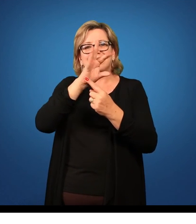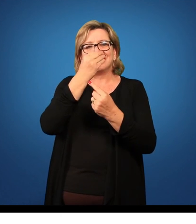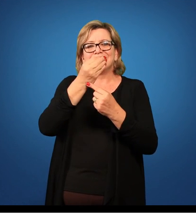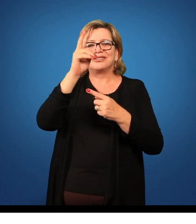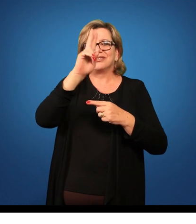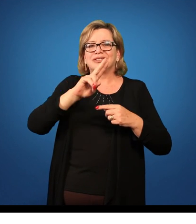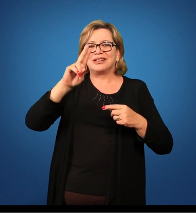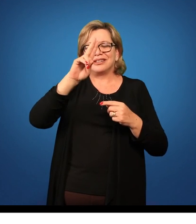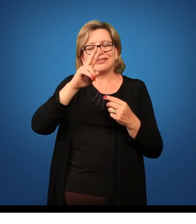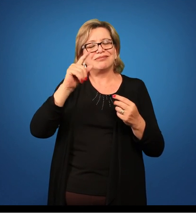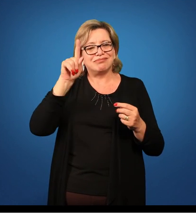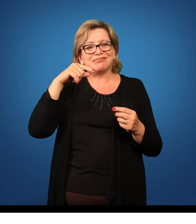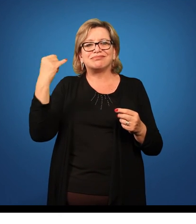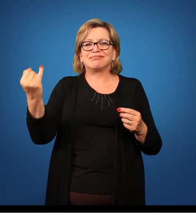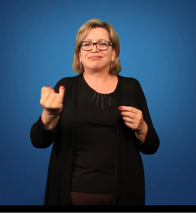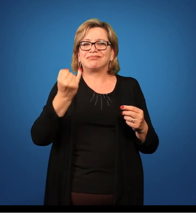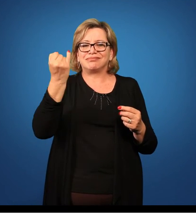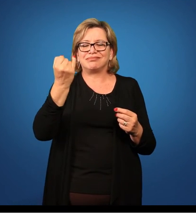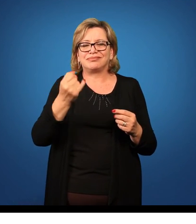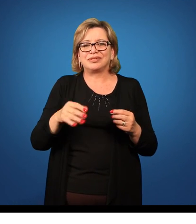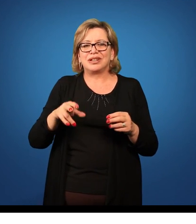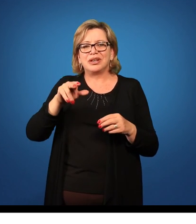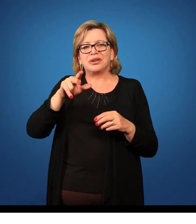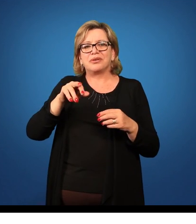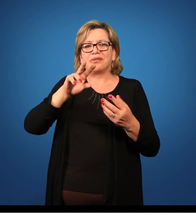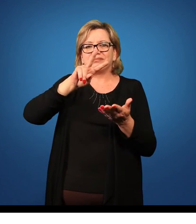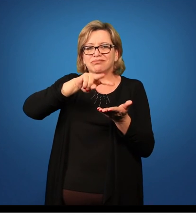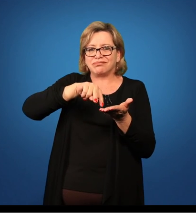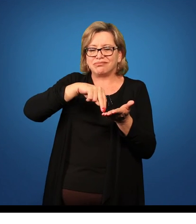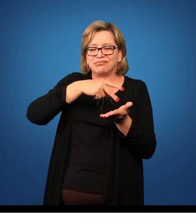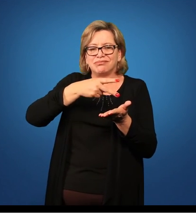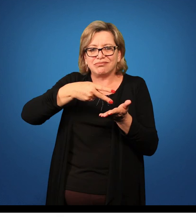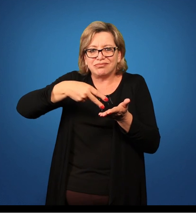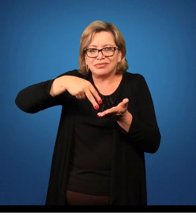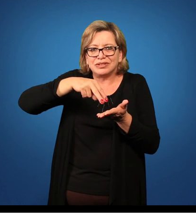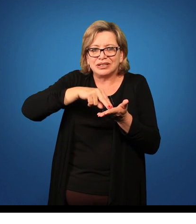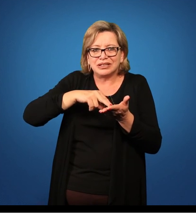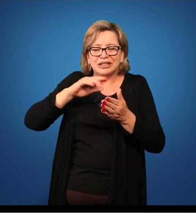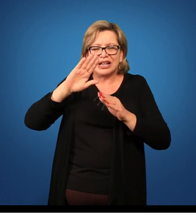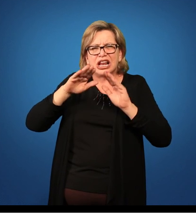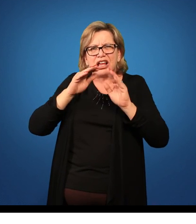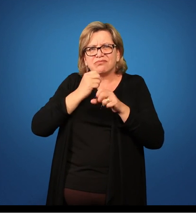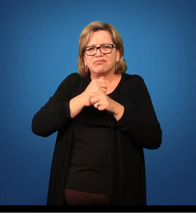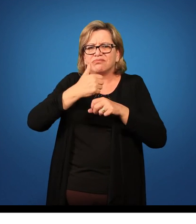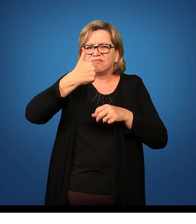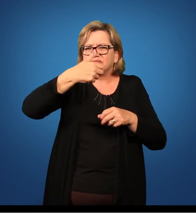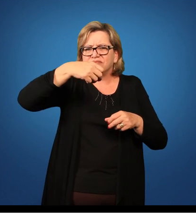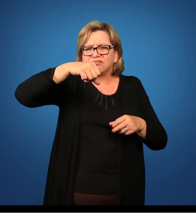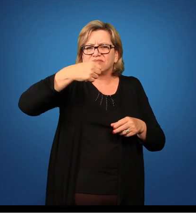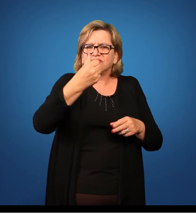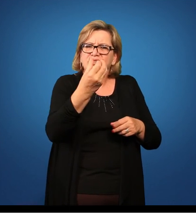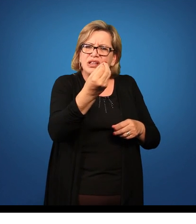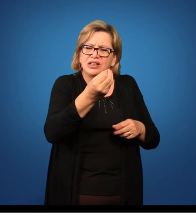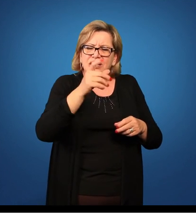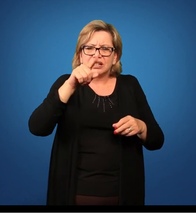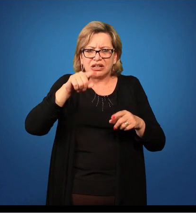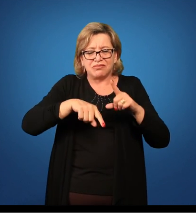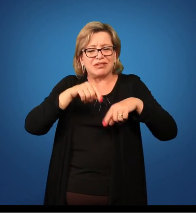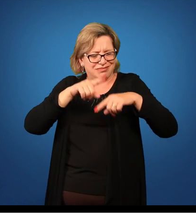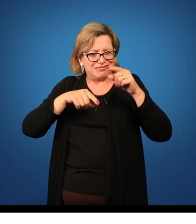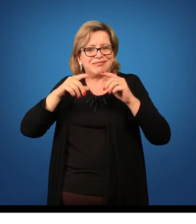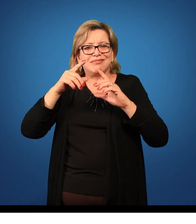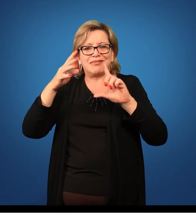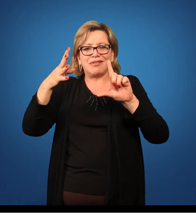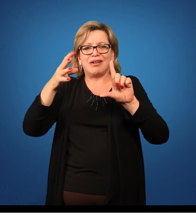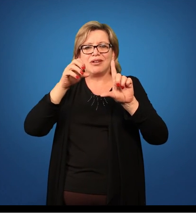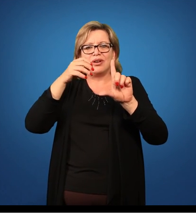Assim como a dança, como a gente viu a partir dos anos 60, no nosso material didático,